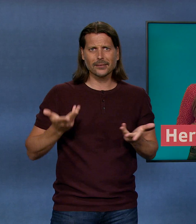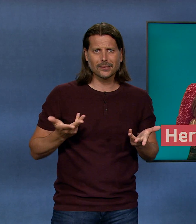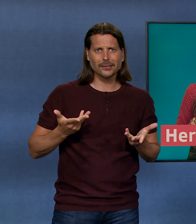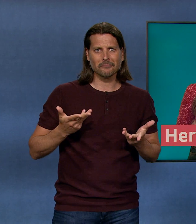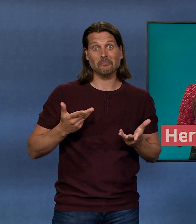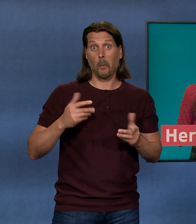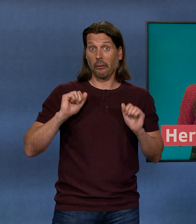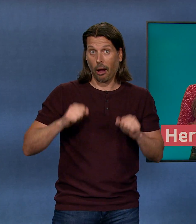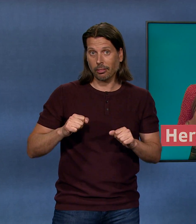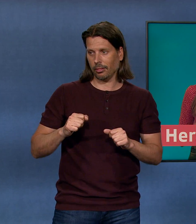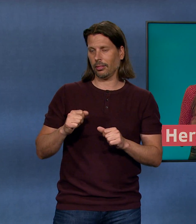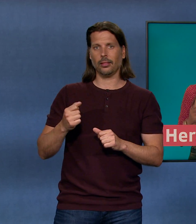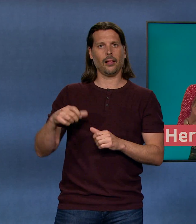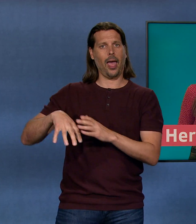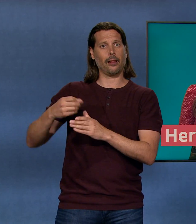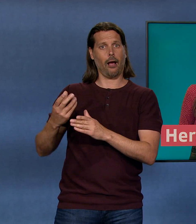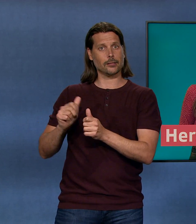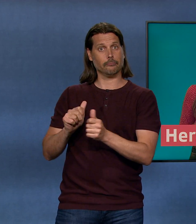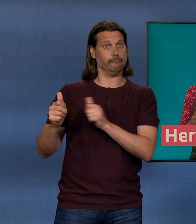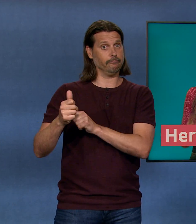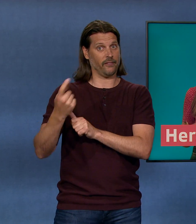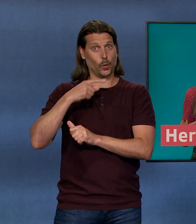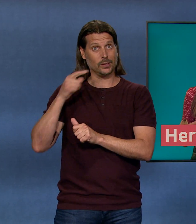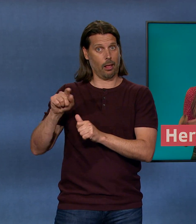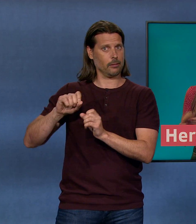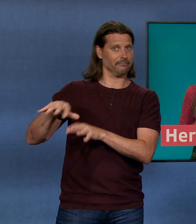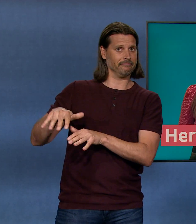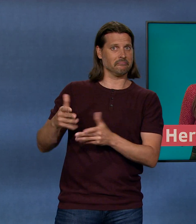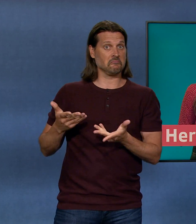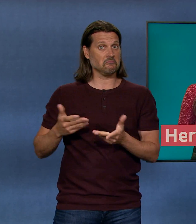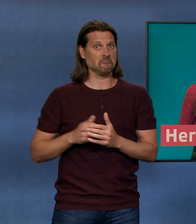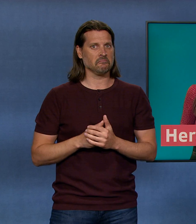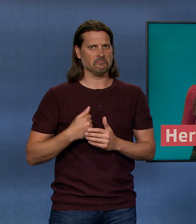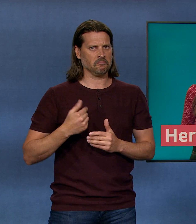mit dem Biogas das russische Erdgas ersetzen können, das bin ich in Zürich herausfinden.